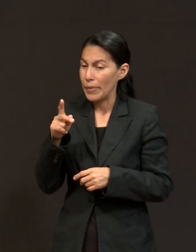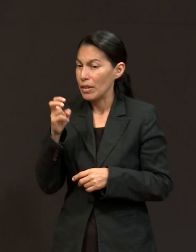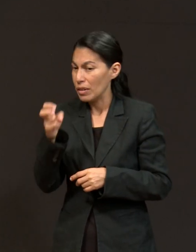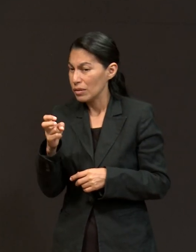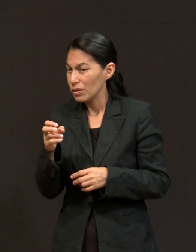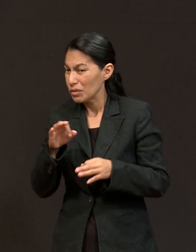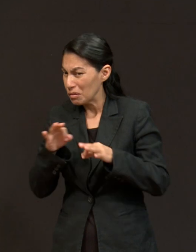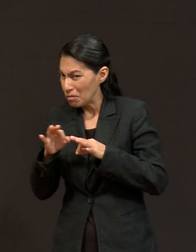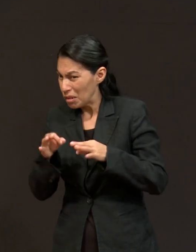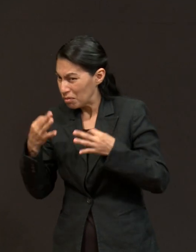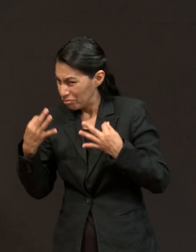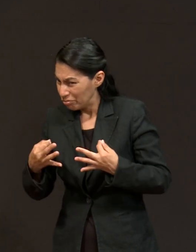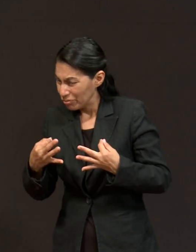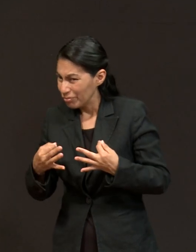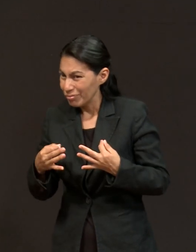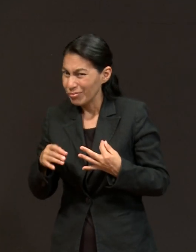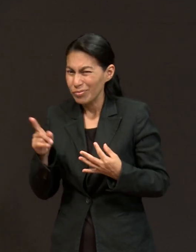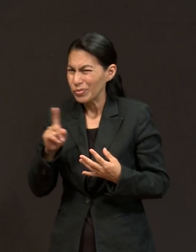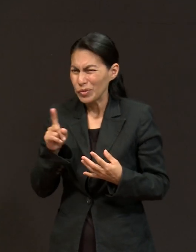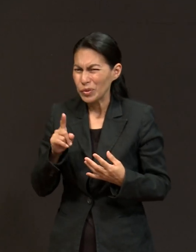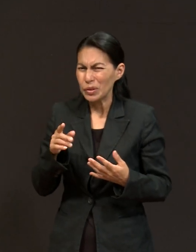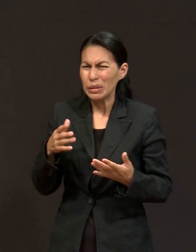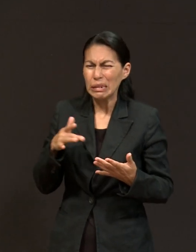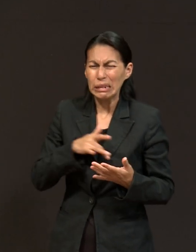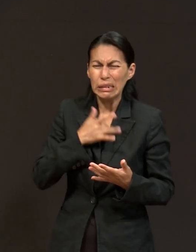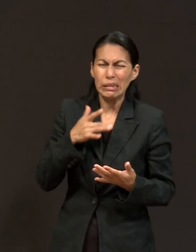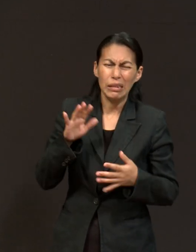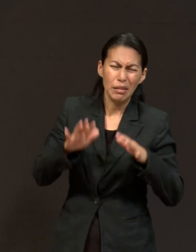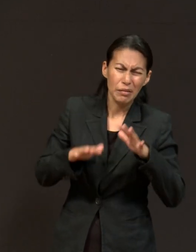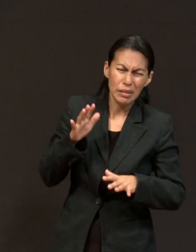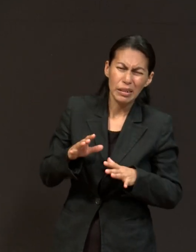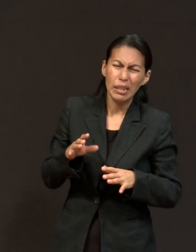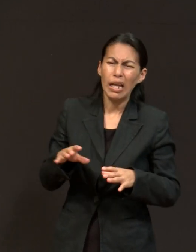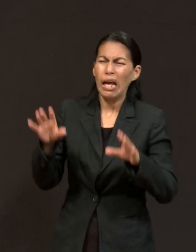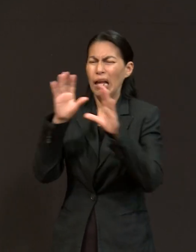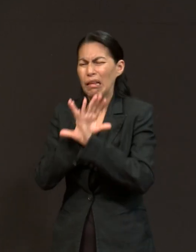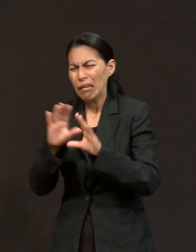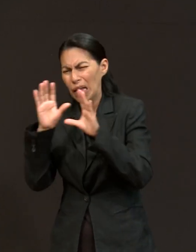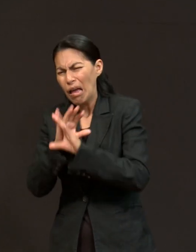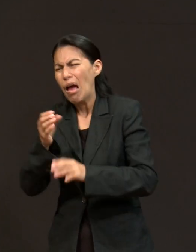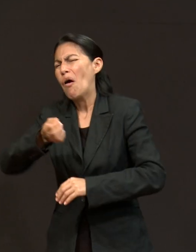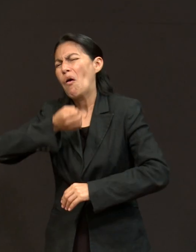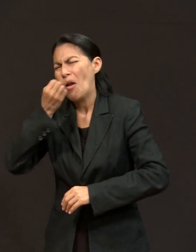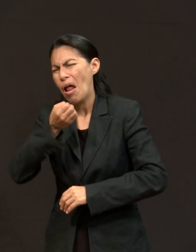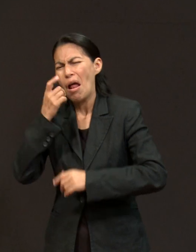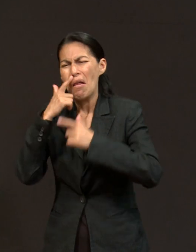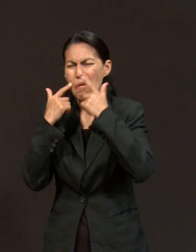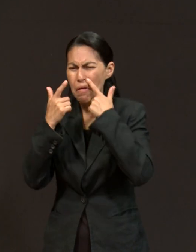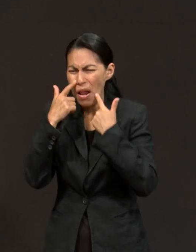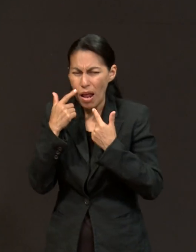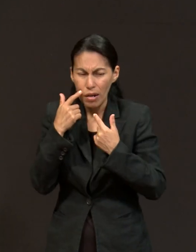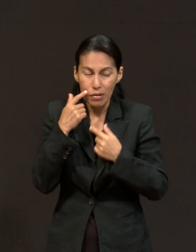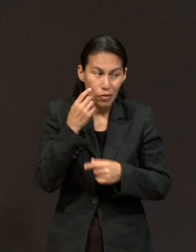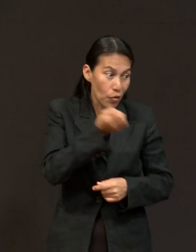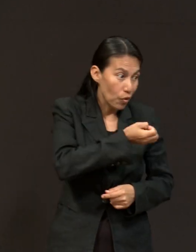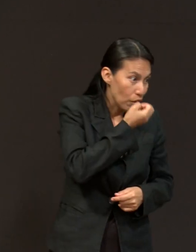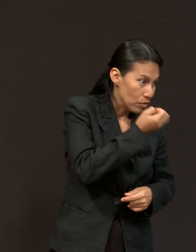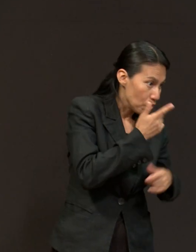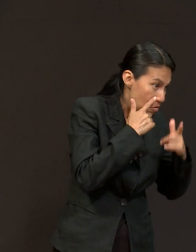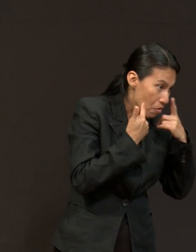aunque todos los días en la mañana oraba, cantaba y lloraba a veces, entonces... Se llora en oración, Sí, entonces lo que